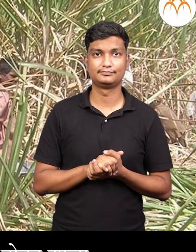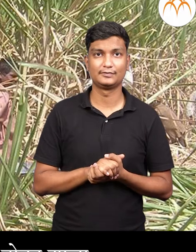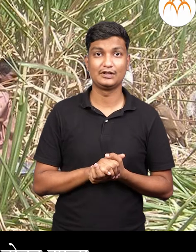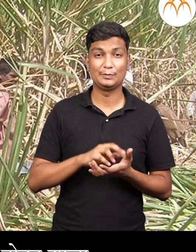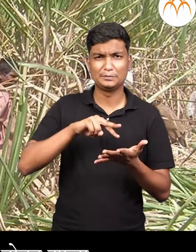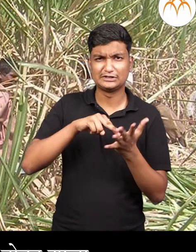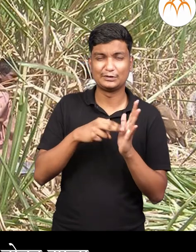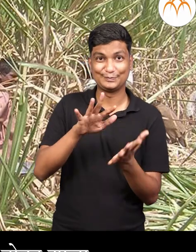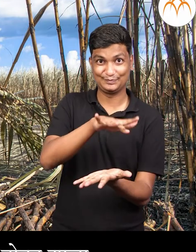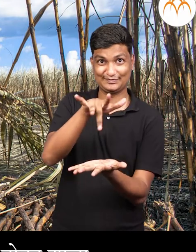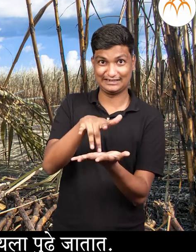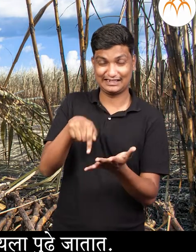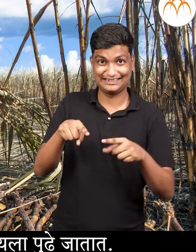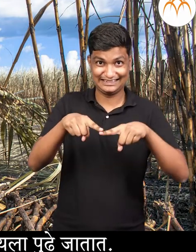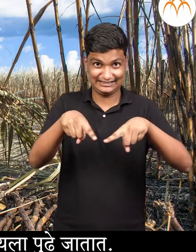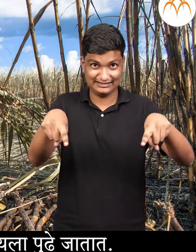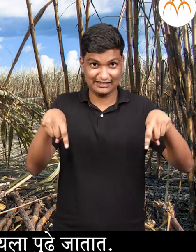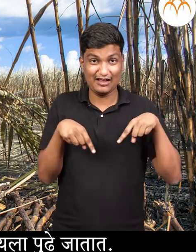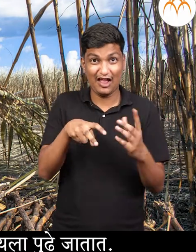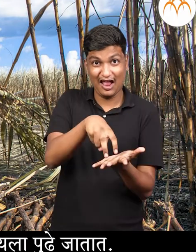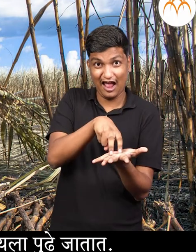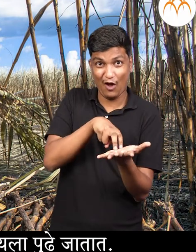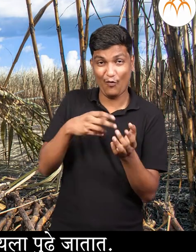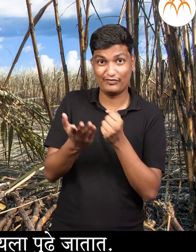गावातिल उस तोड़न झाला कि ते दुसर्या